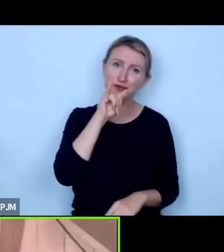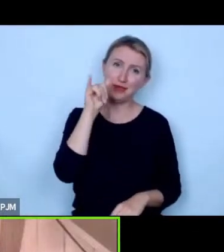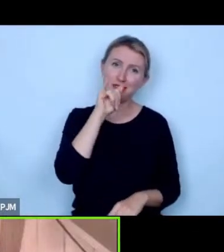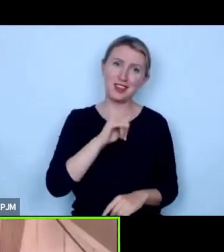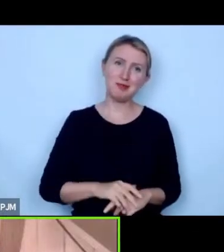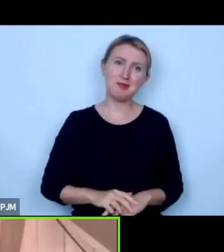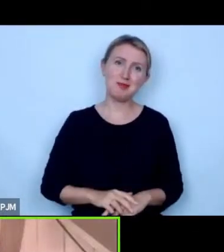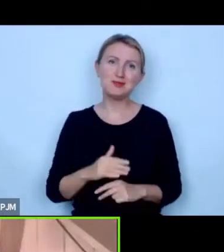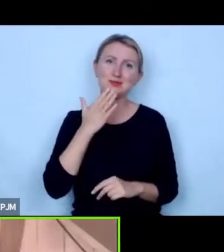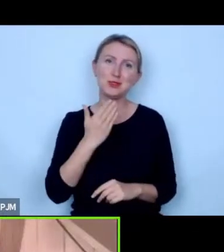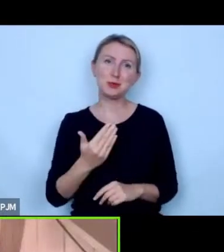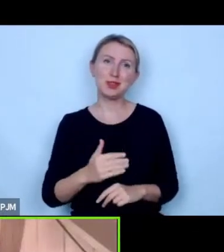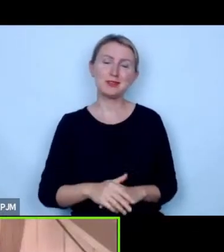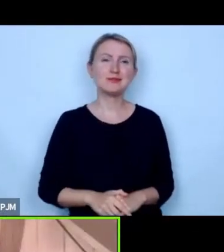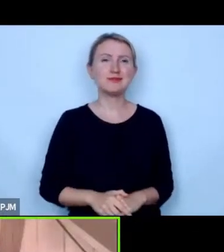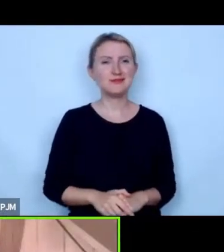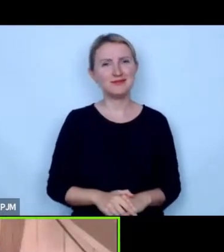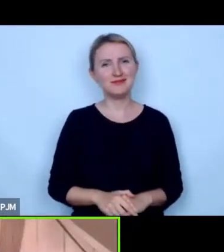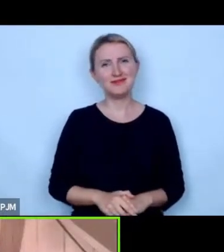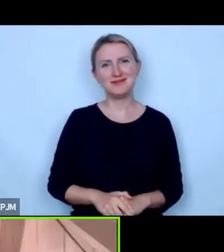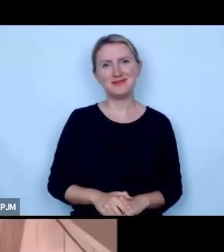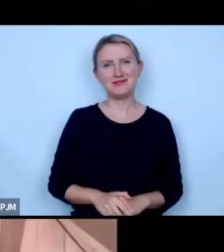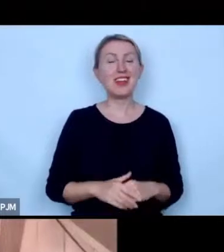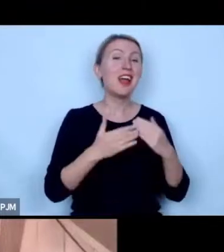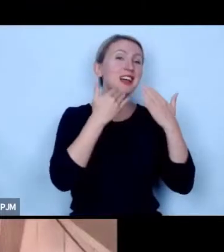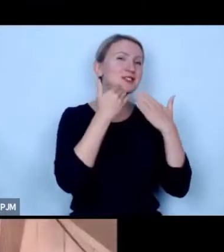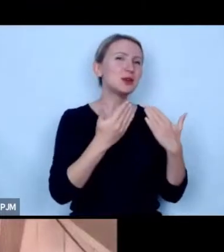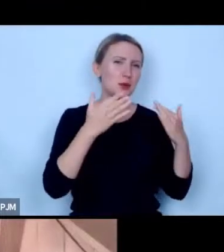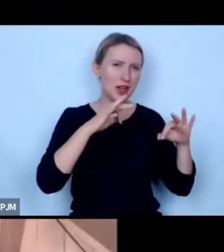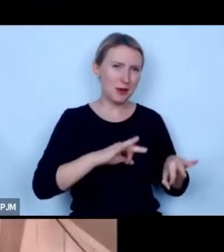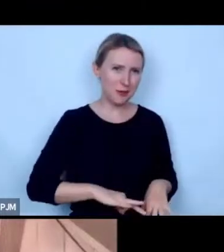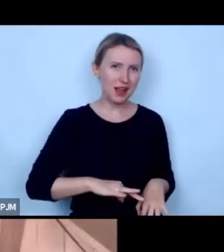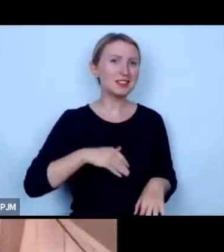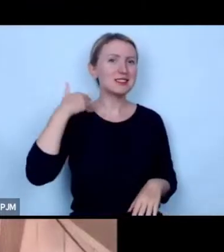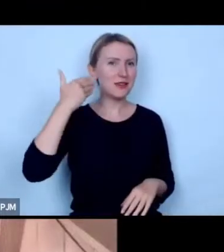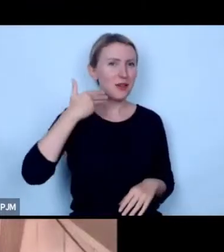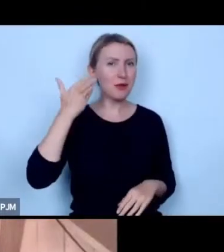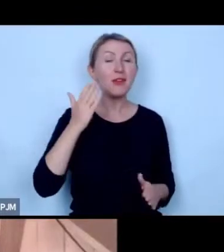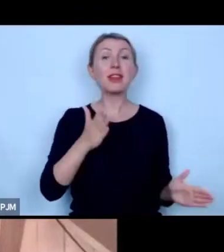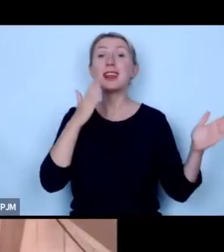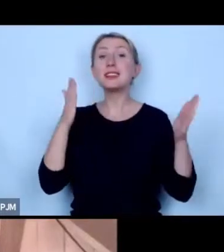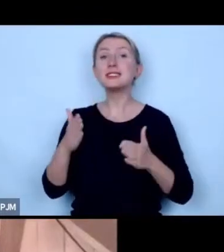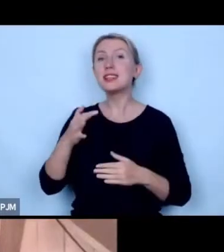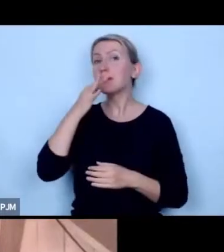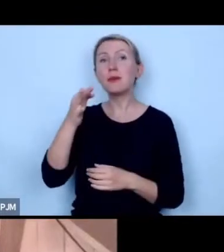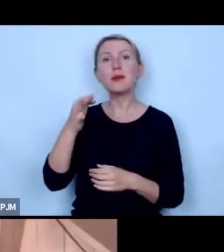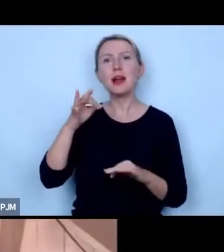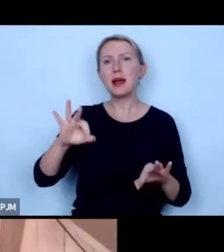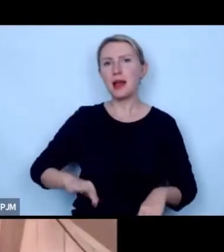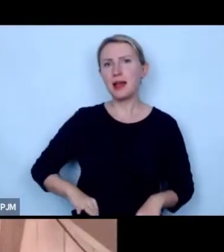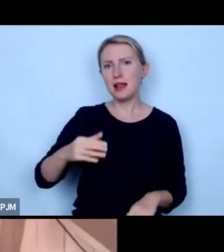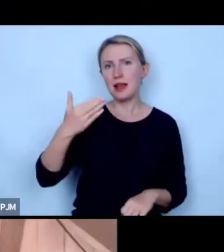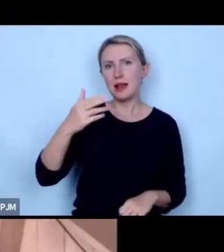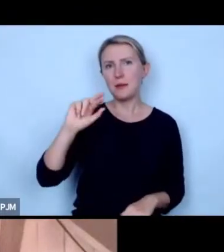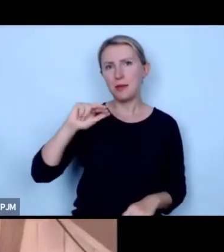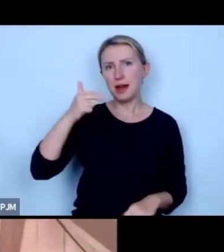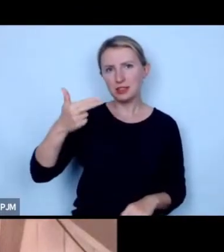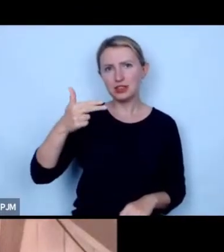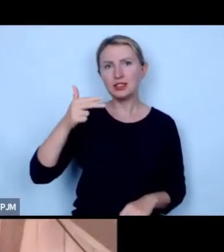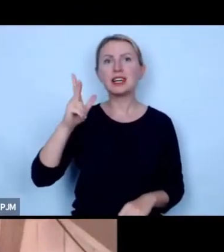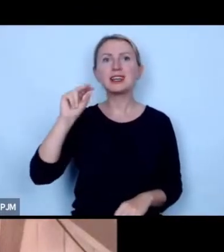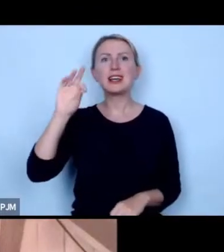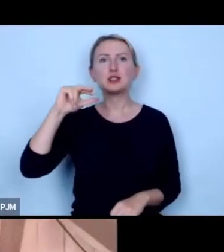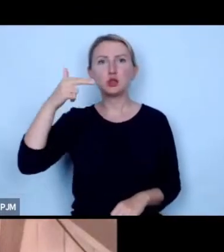dziękuję dziękuję pani za pani wypowiedź następne moje pytanie kieruję do pana Marcina Krasonia